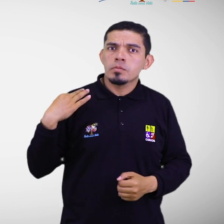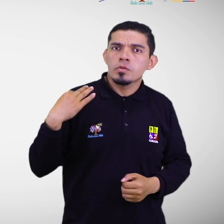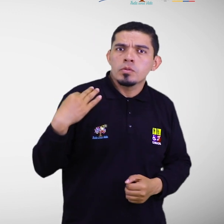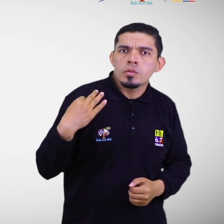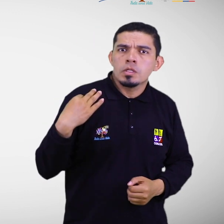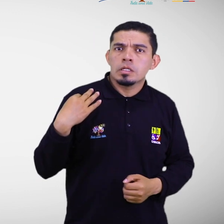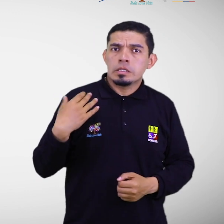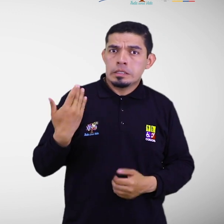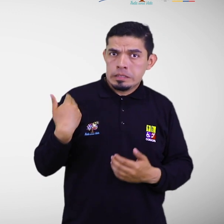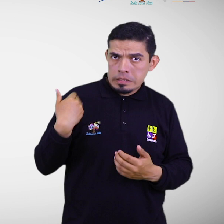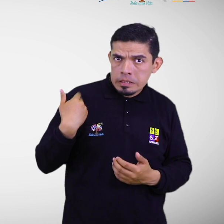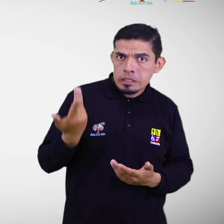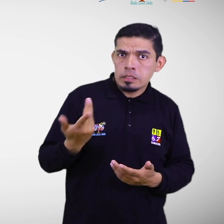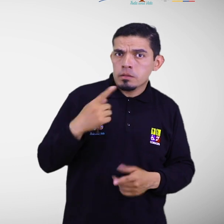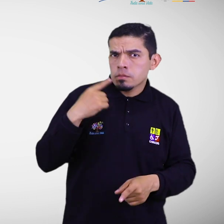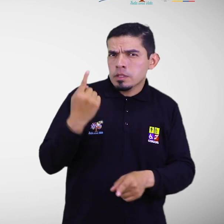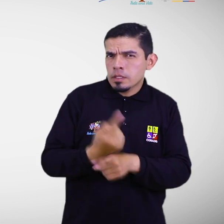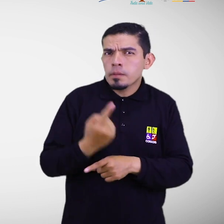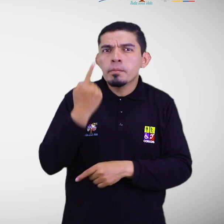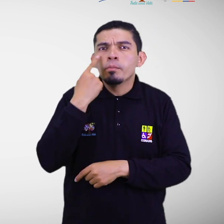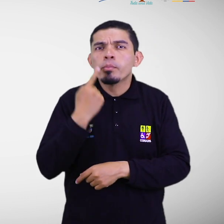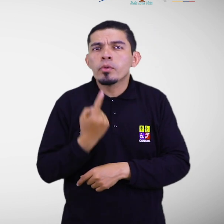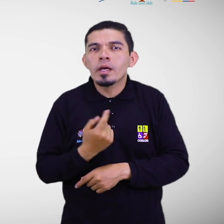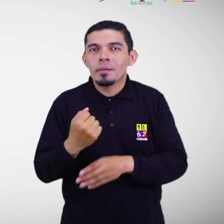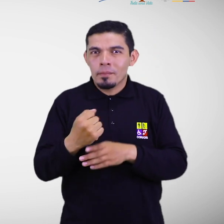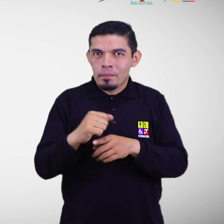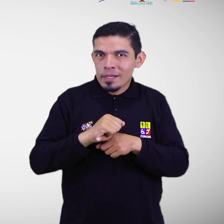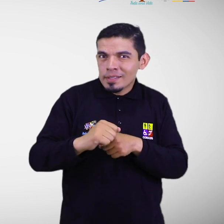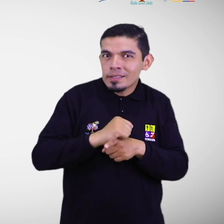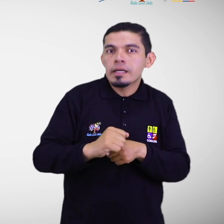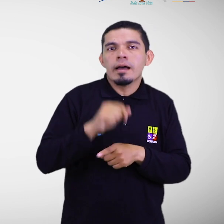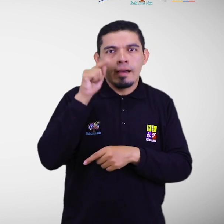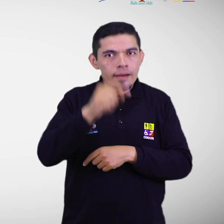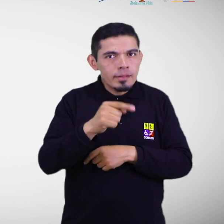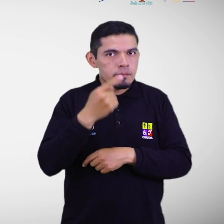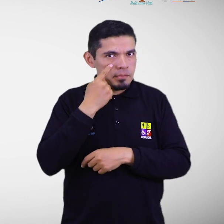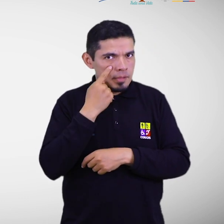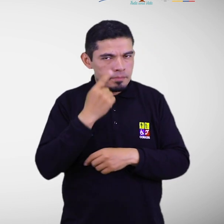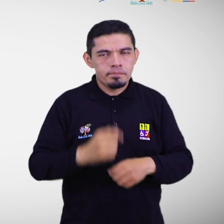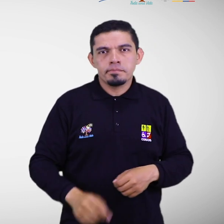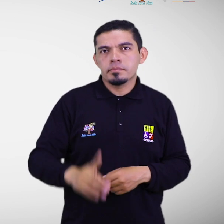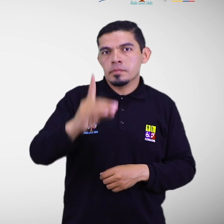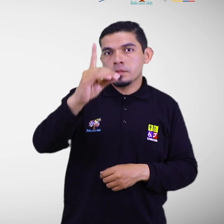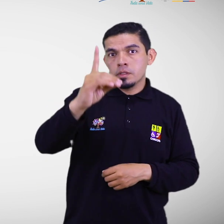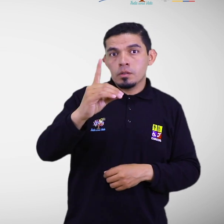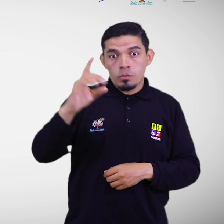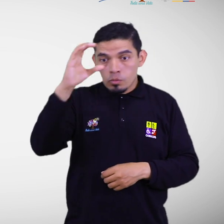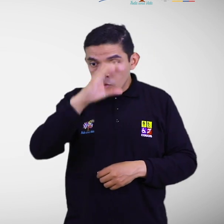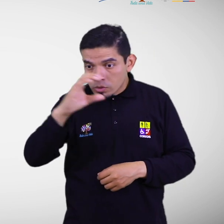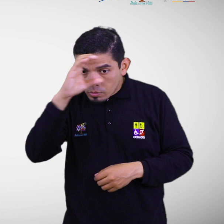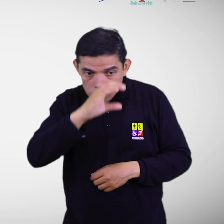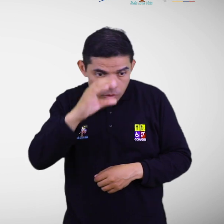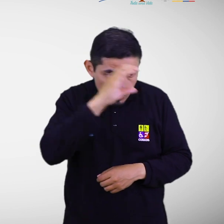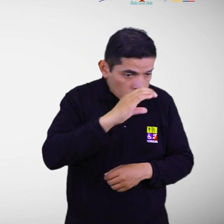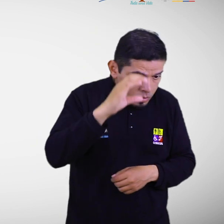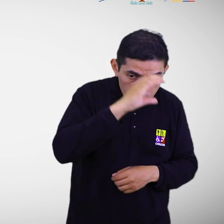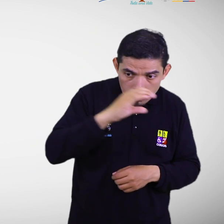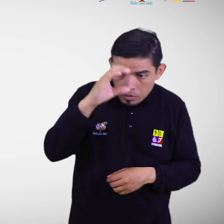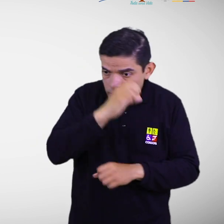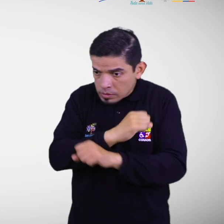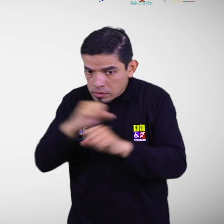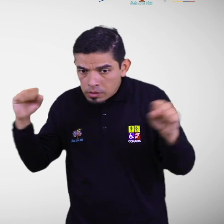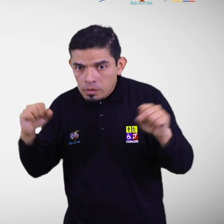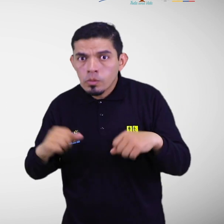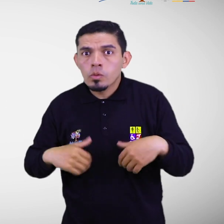recursos deben ser evaluados en las simulaciones y simulacros. D. Búsqueda y rescate. En las operaciones de